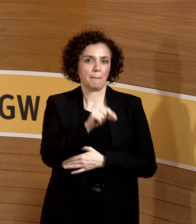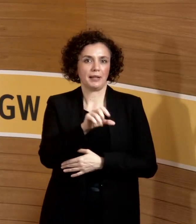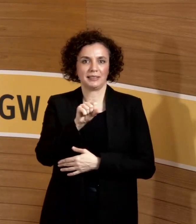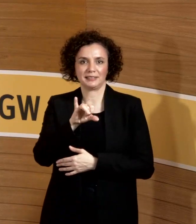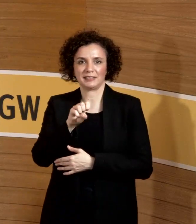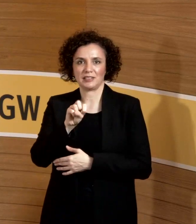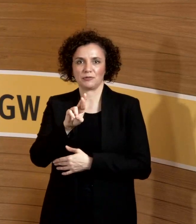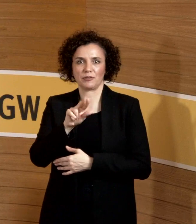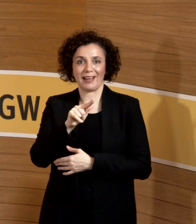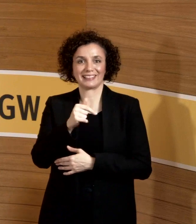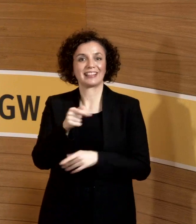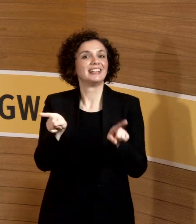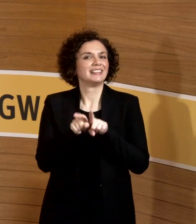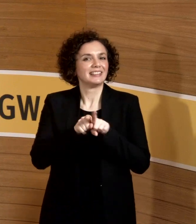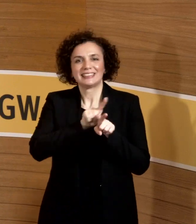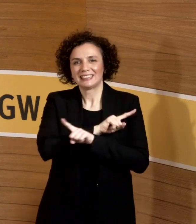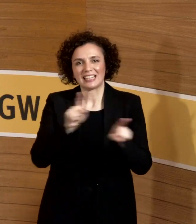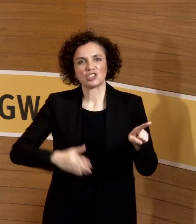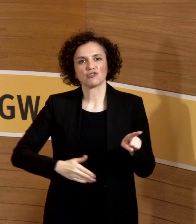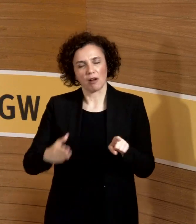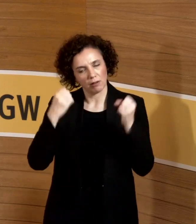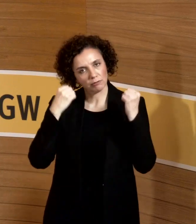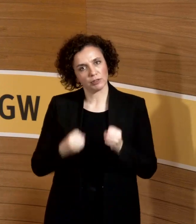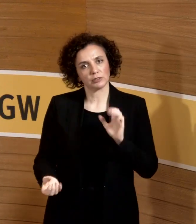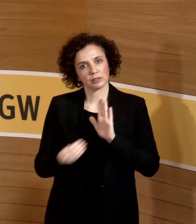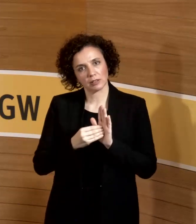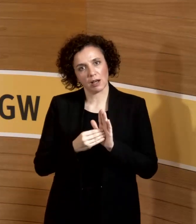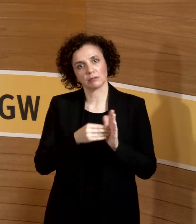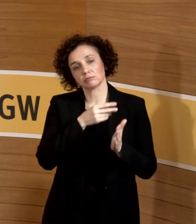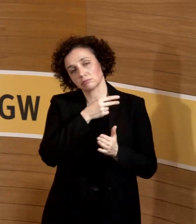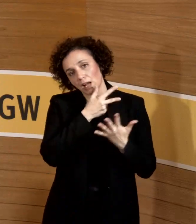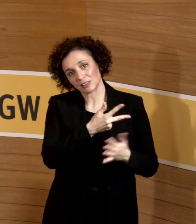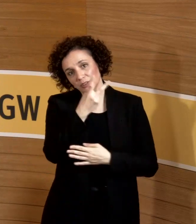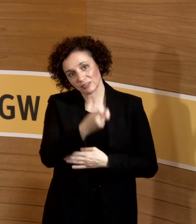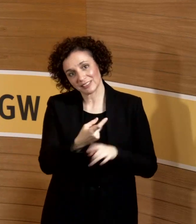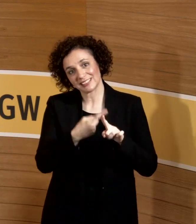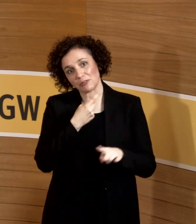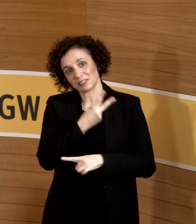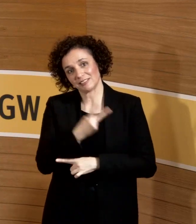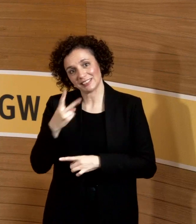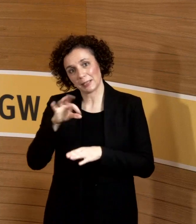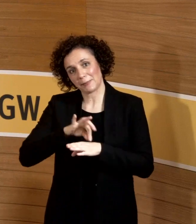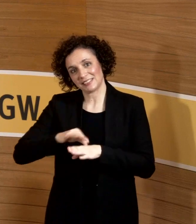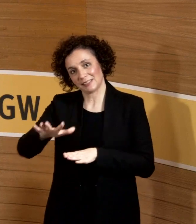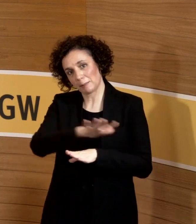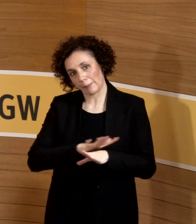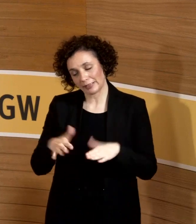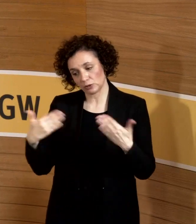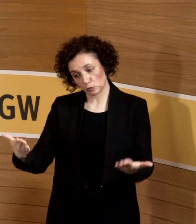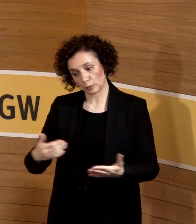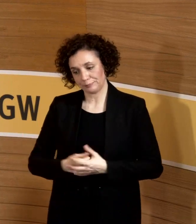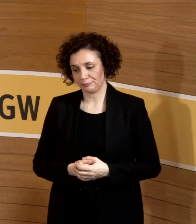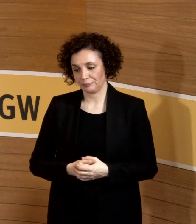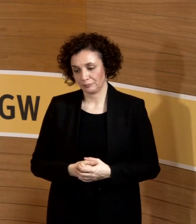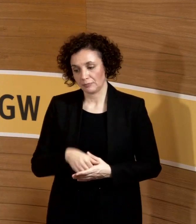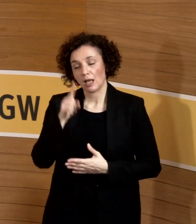festgelegt sind. Immerhin 28 und 22 von in der Medizin. Aber das Ganze ist